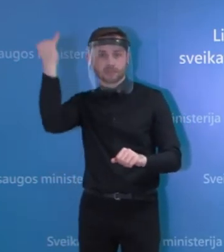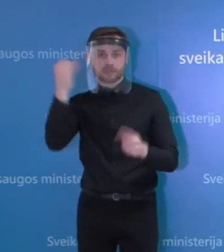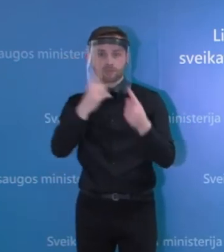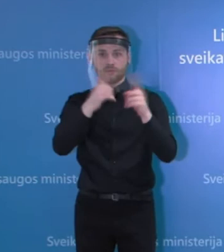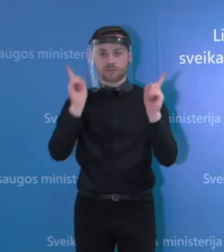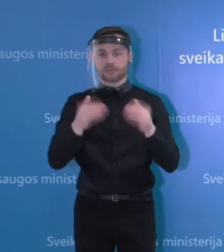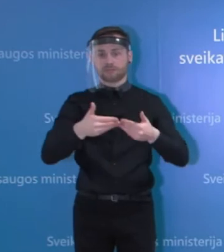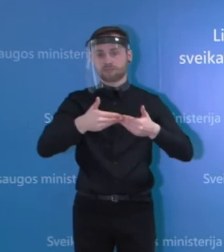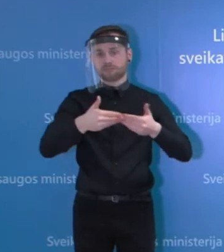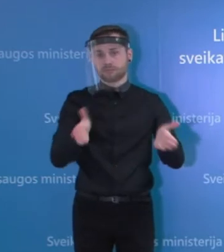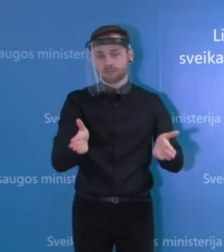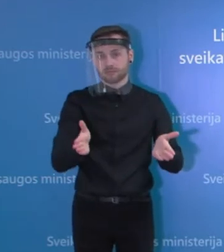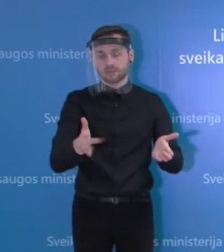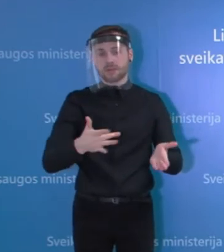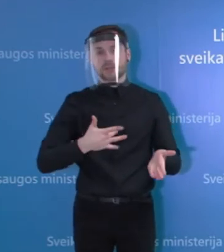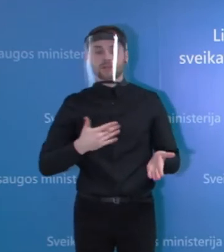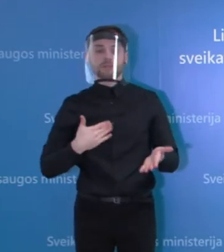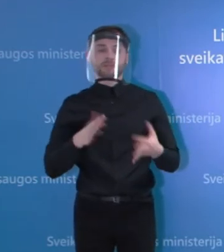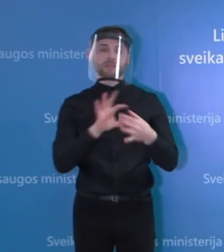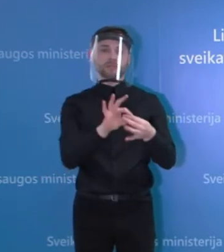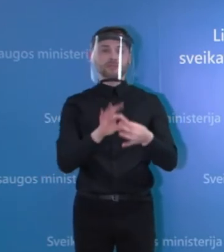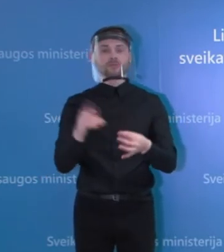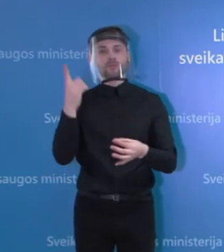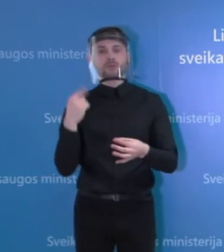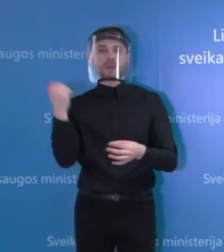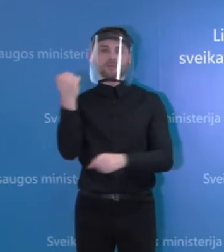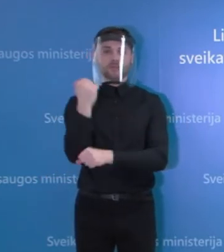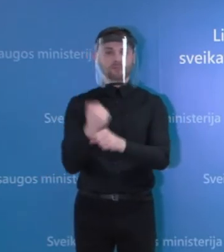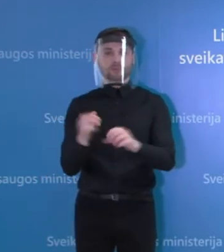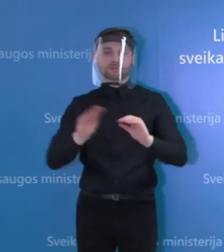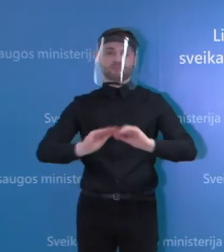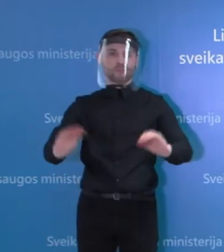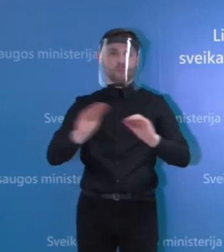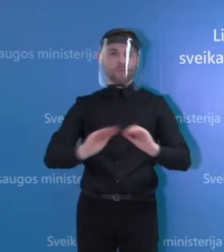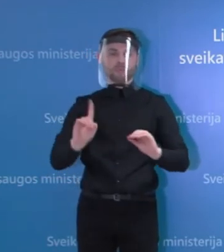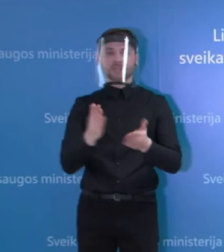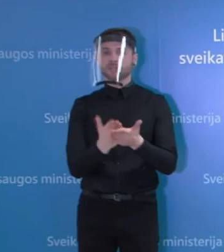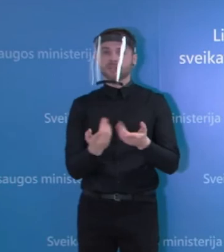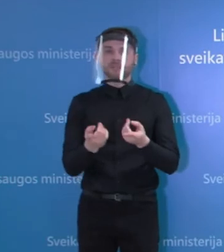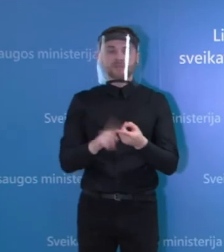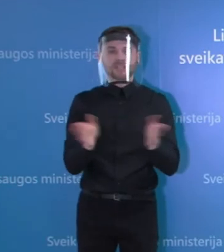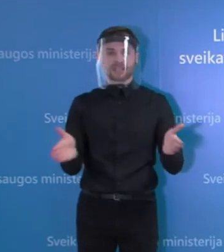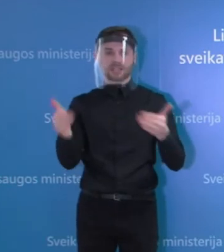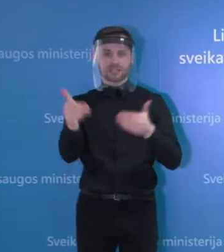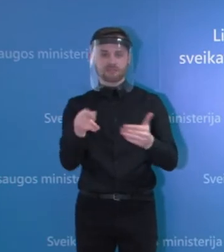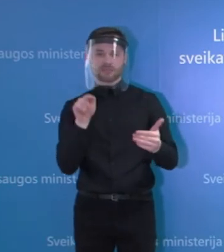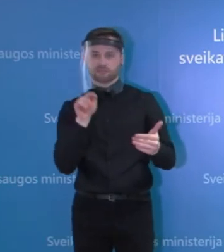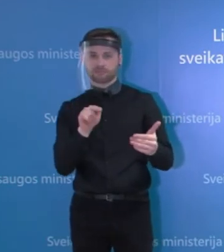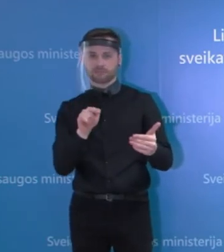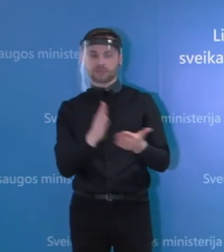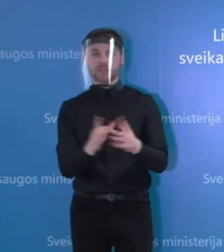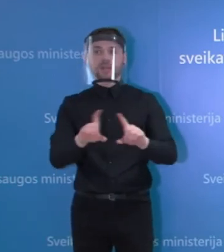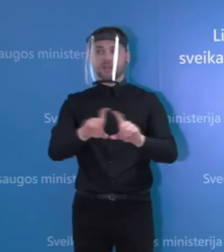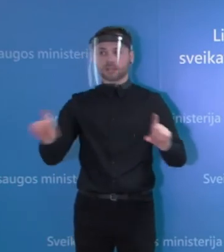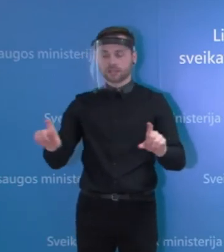suinteresuoti esam, ne, gal, sakykim, specialistų rengimu, bet tikrai viską reikėtų žiūrėti sistemiškai. Tai, kaip ir minėjau, tai yra įstaiga,